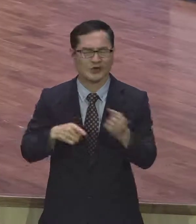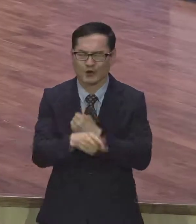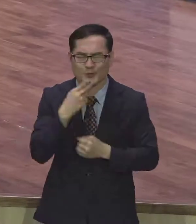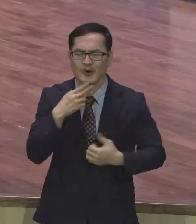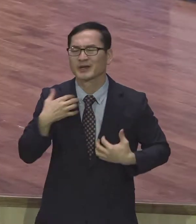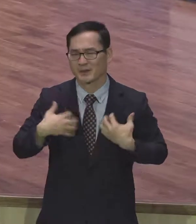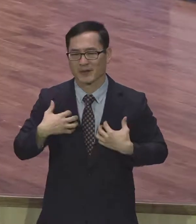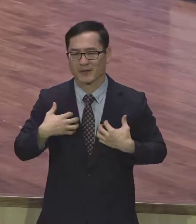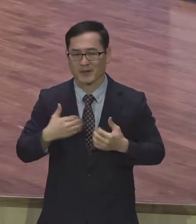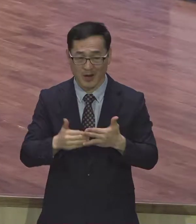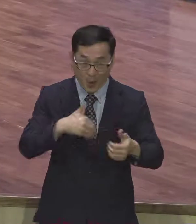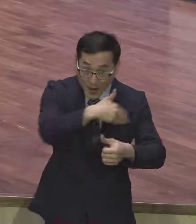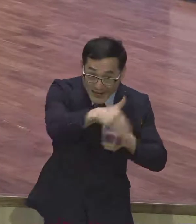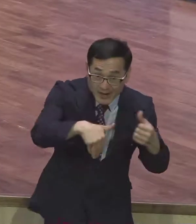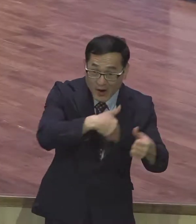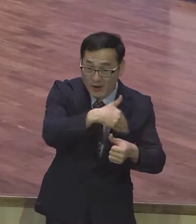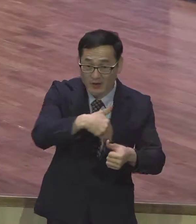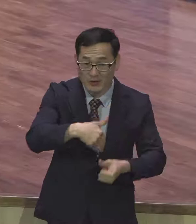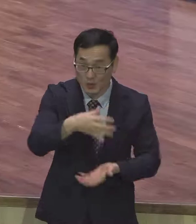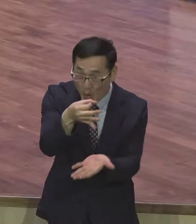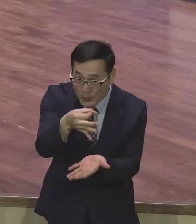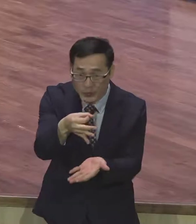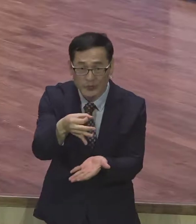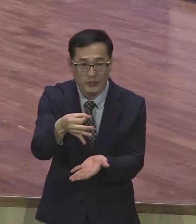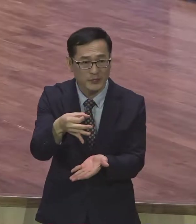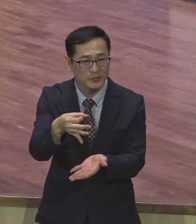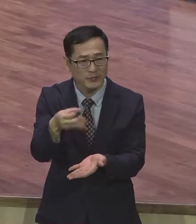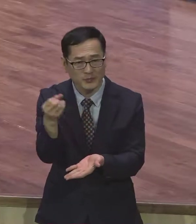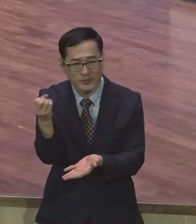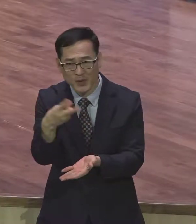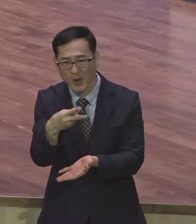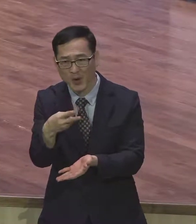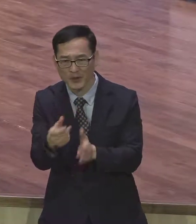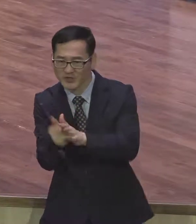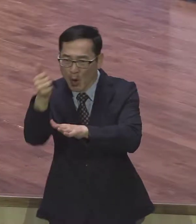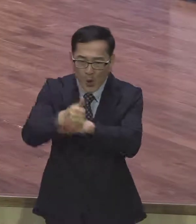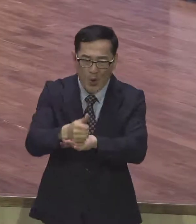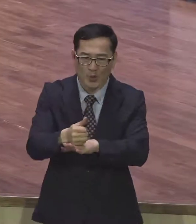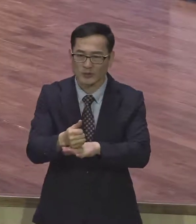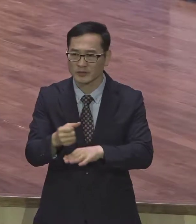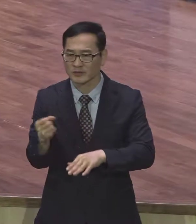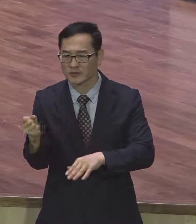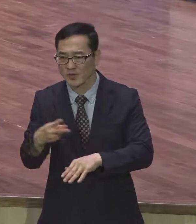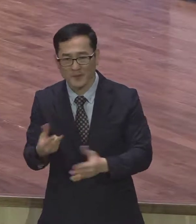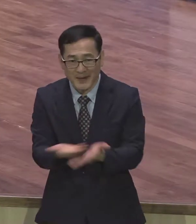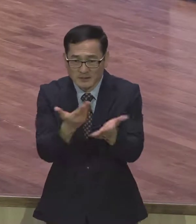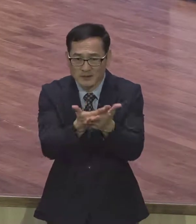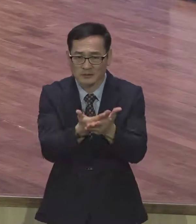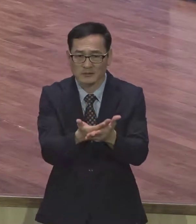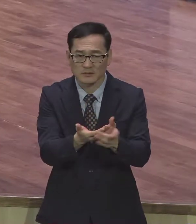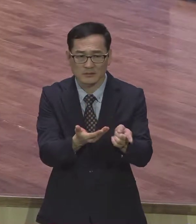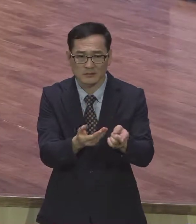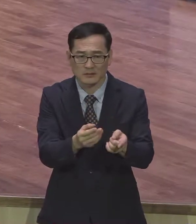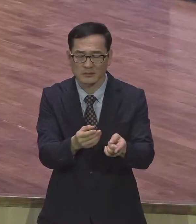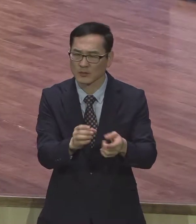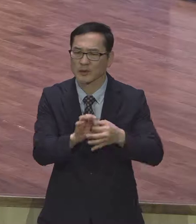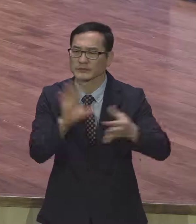좋아서가 아니에요. 돈이 있어서가 아니에요. 무슨 뭐 출세를 하고 성공해서가 아니라고요. 가장